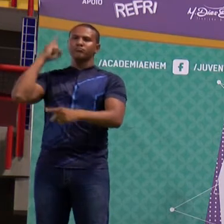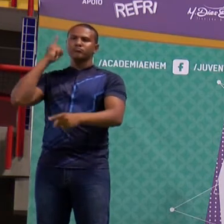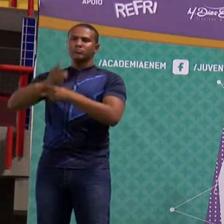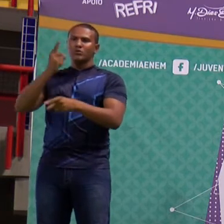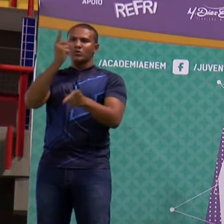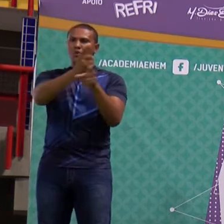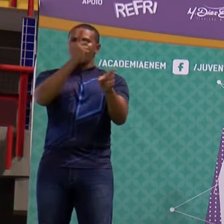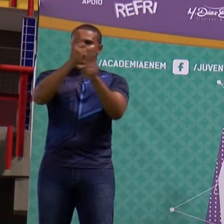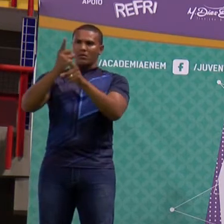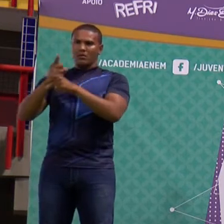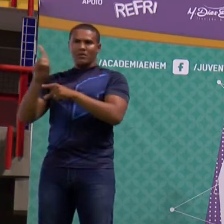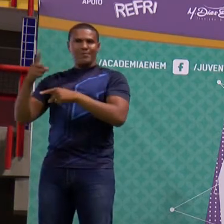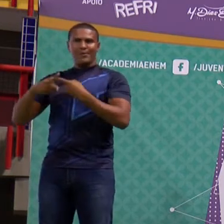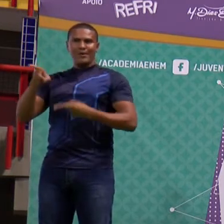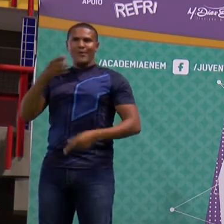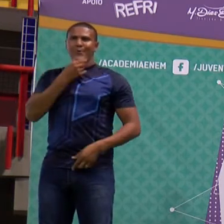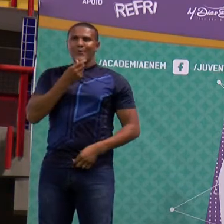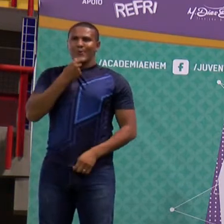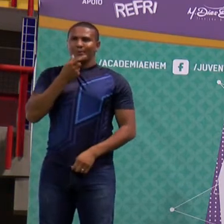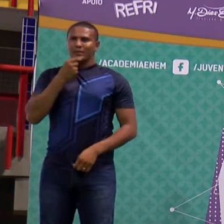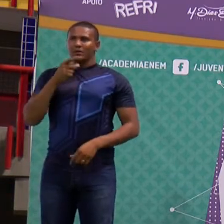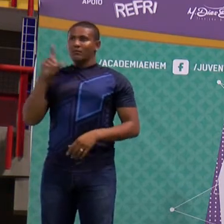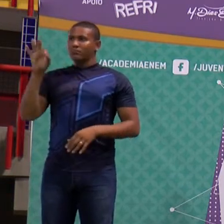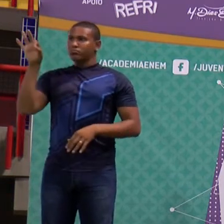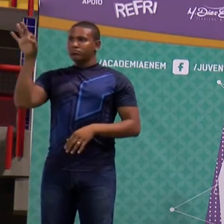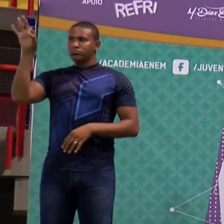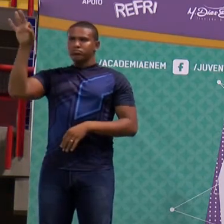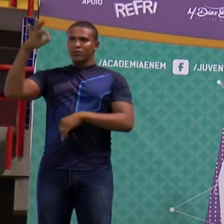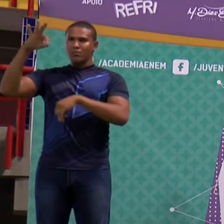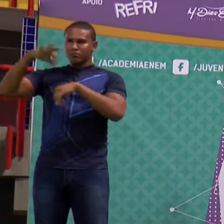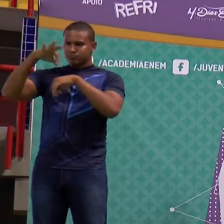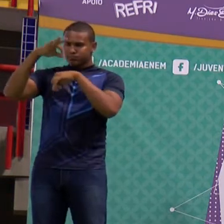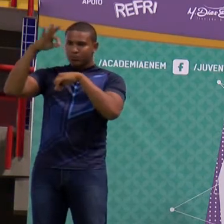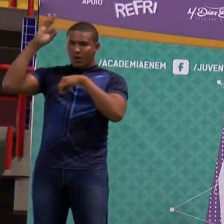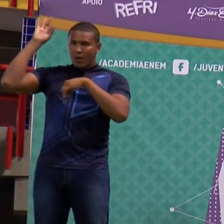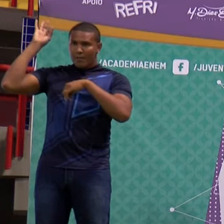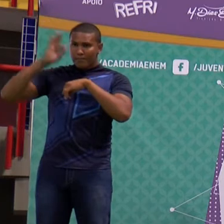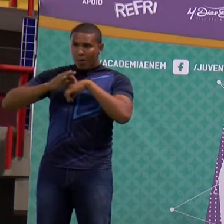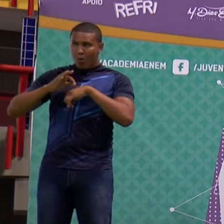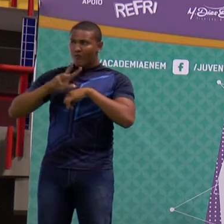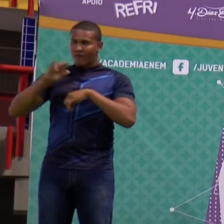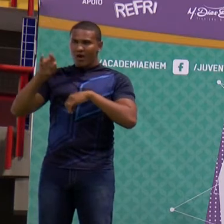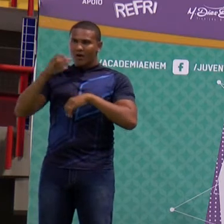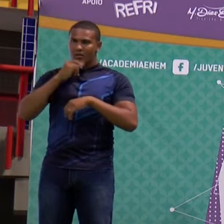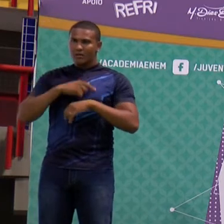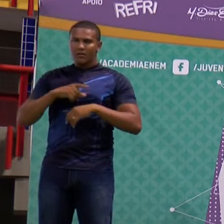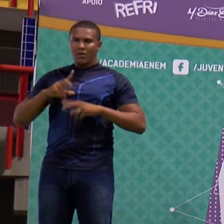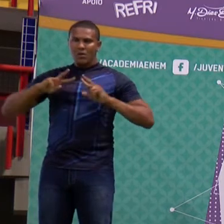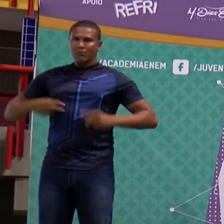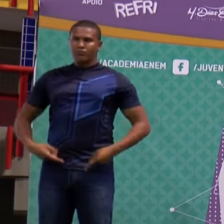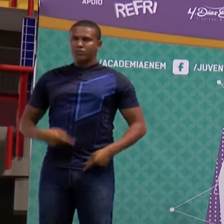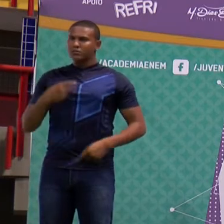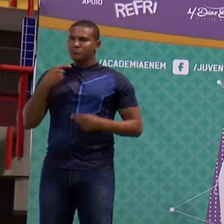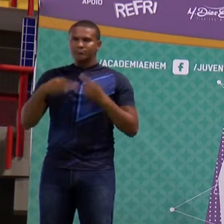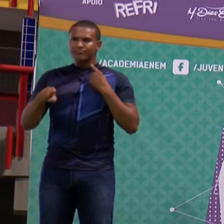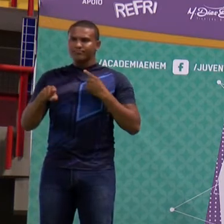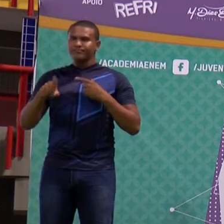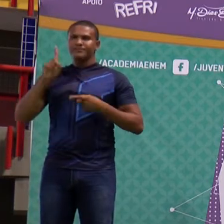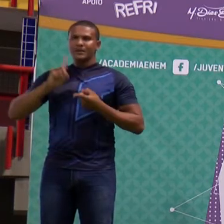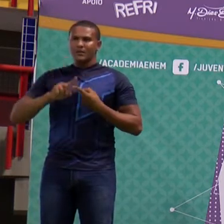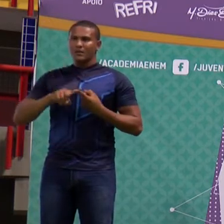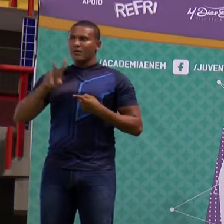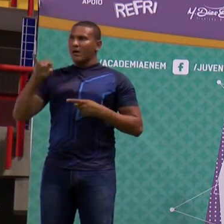eles, como não são hematófagos, ou seja, como eles não vão atingir a espécie humana e atingir quem? As plantas,